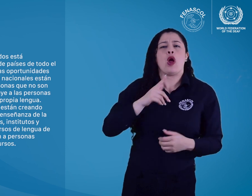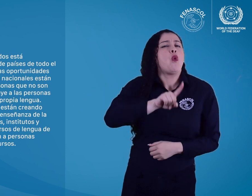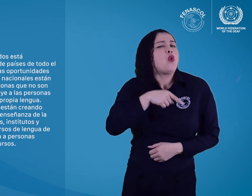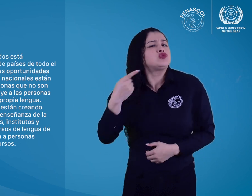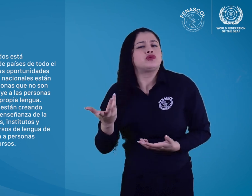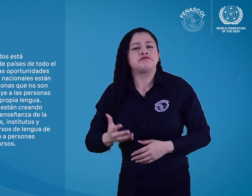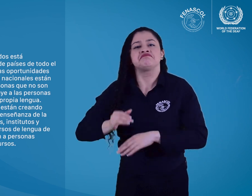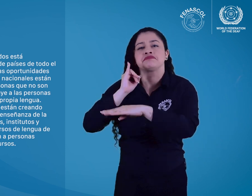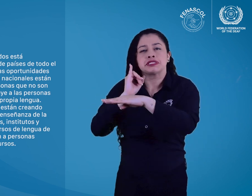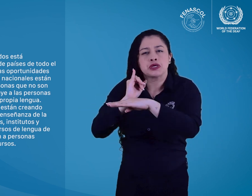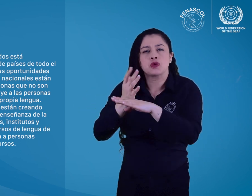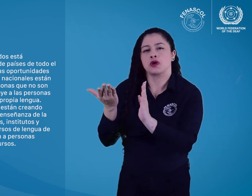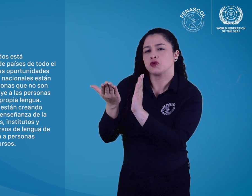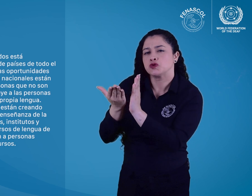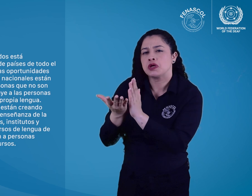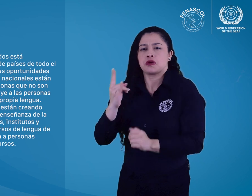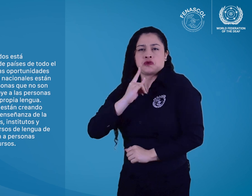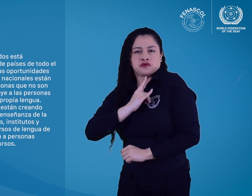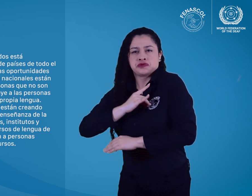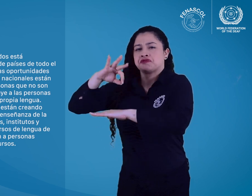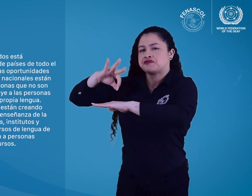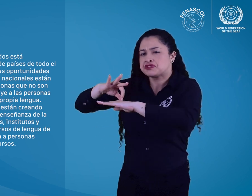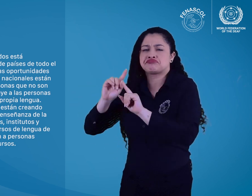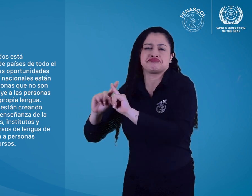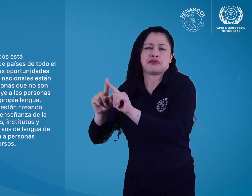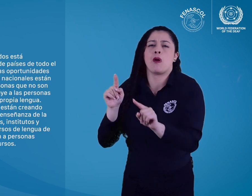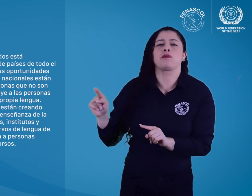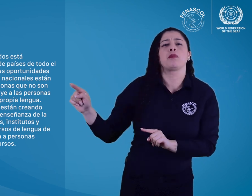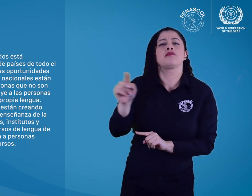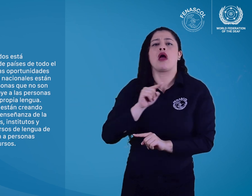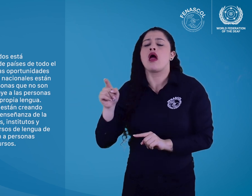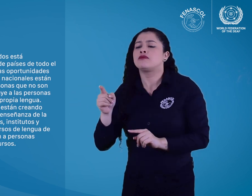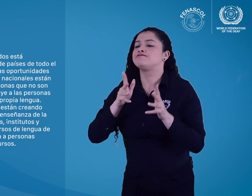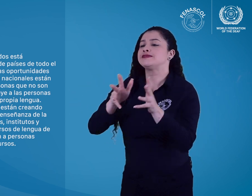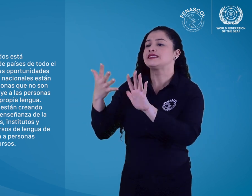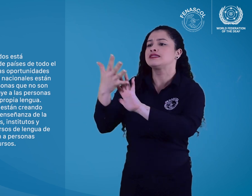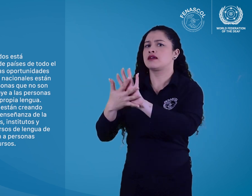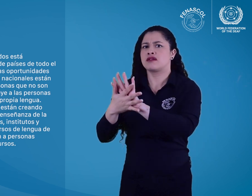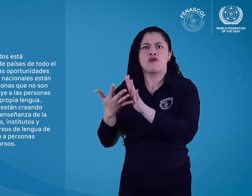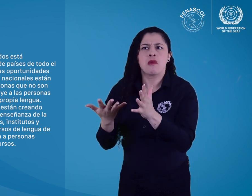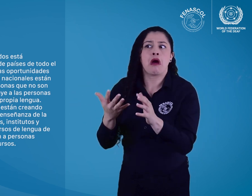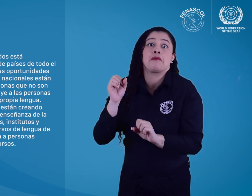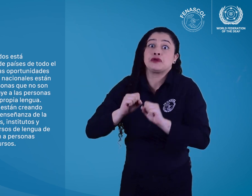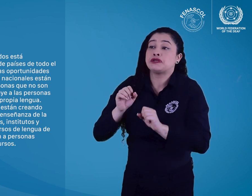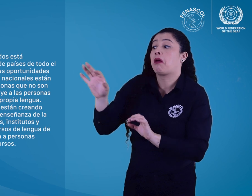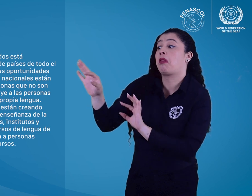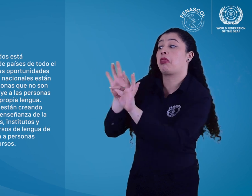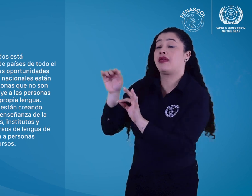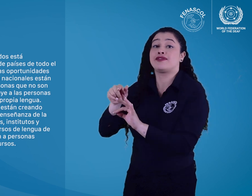dedican a la enseñanza de la lengua de señas y las escuelas, institutos y universidades que ofrecen